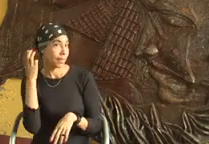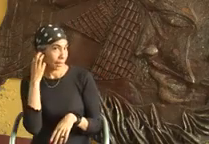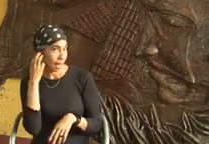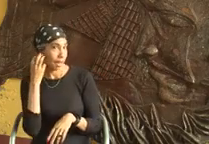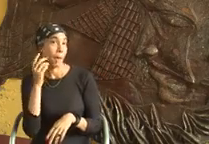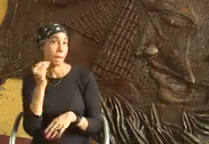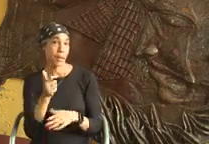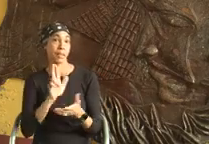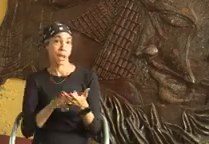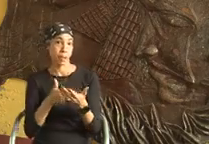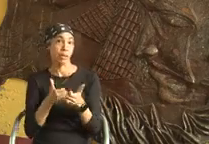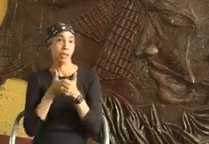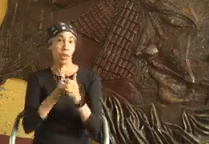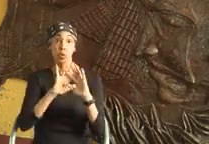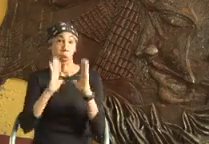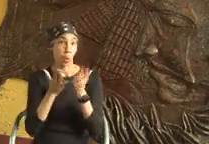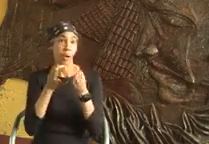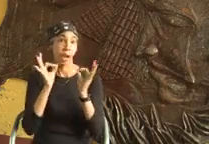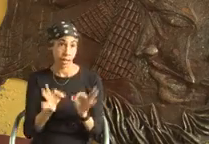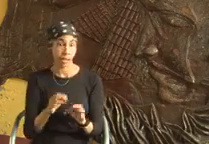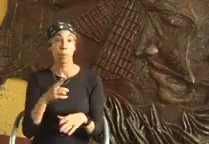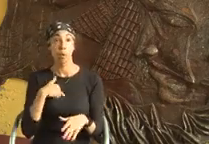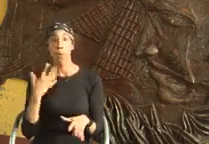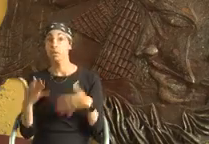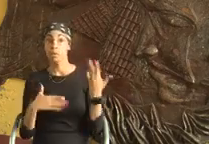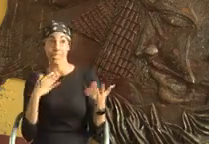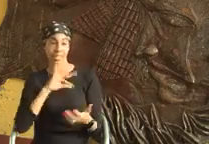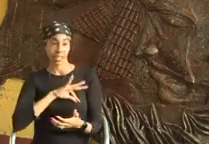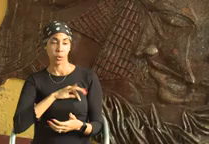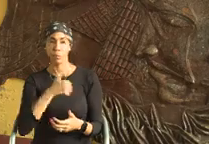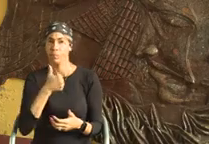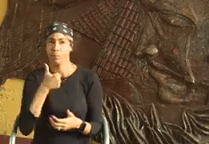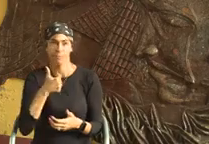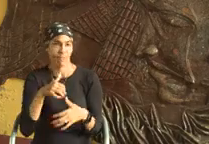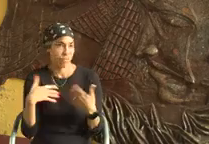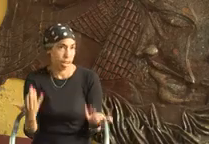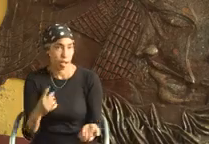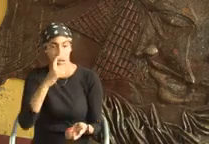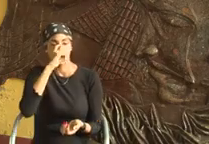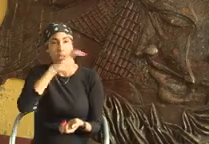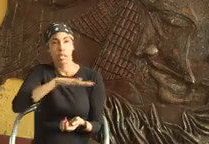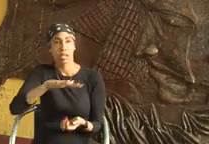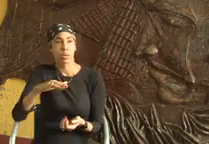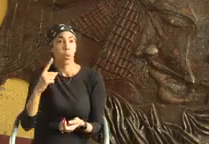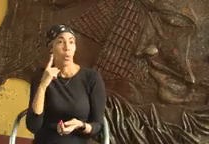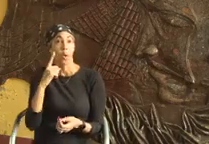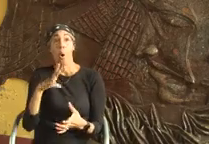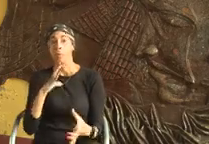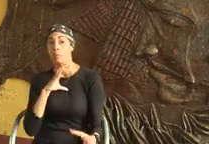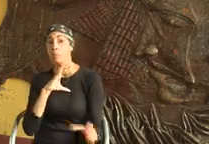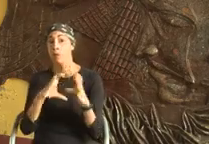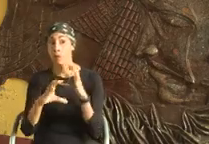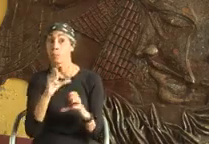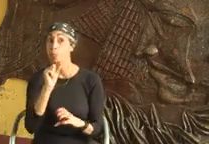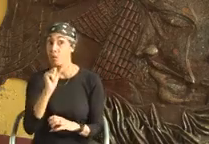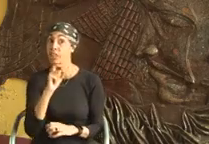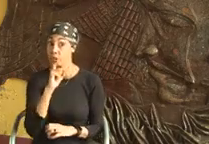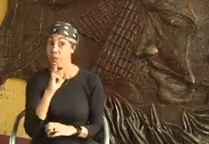y gracias a ella es que he podido empezar con mi trabajo dentro de la Casa de la Cultura. Con ella me